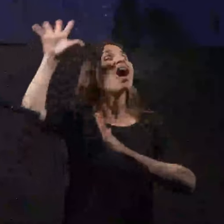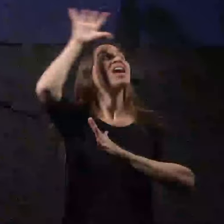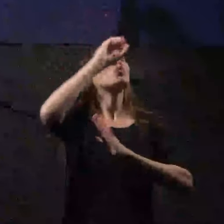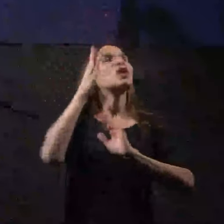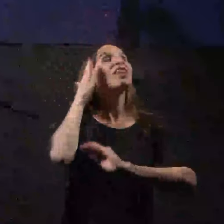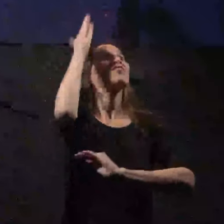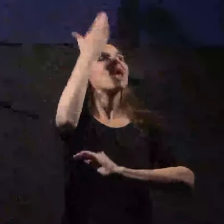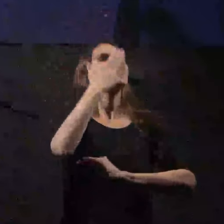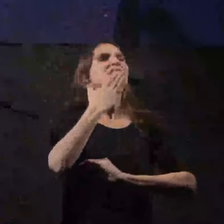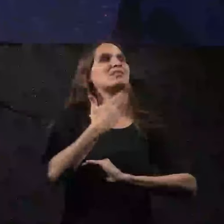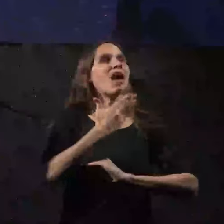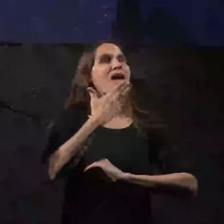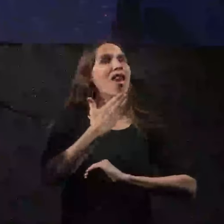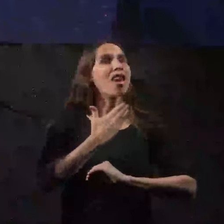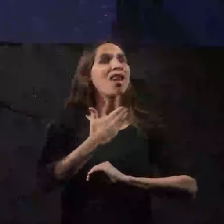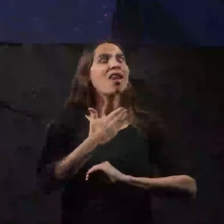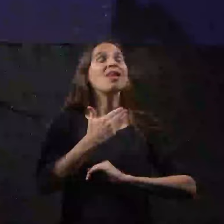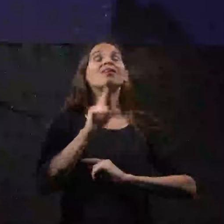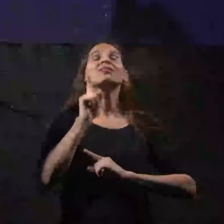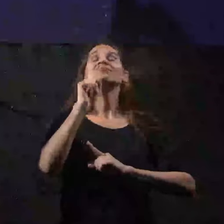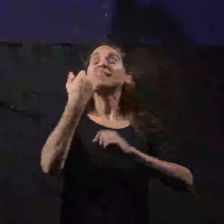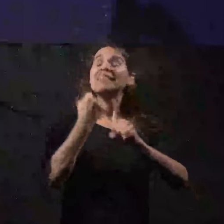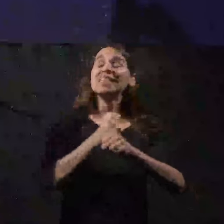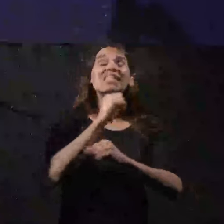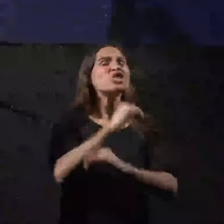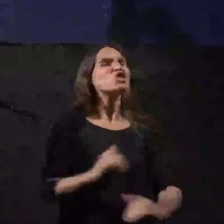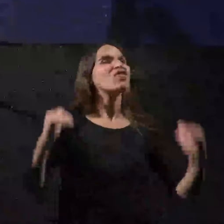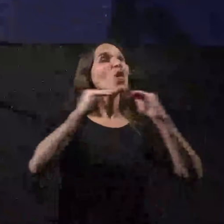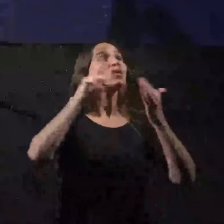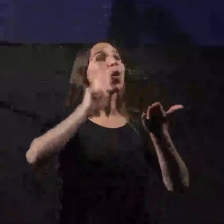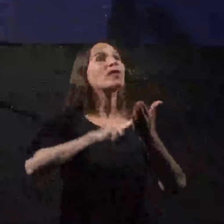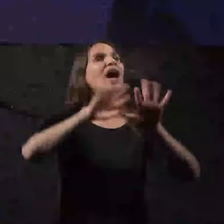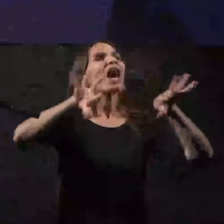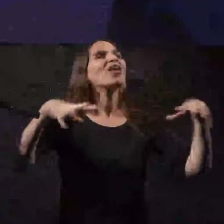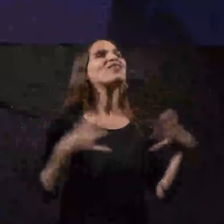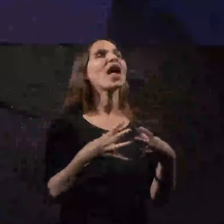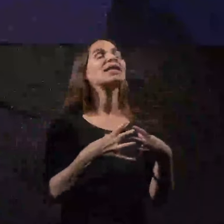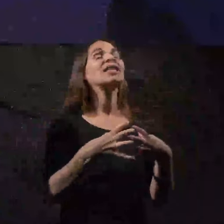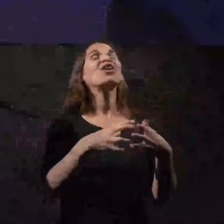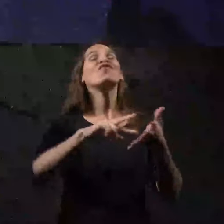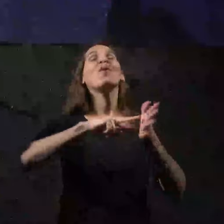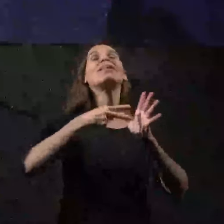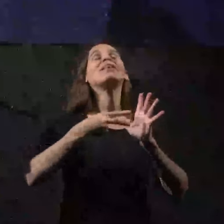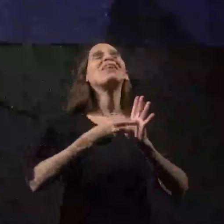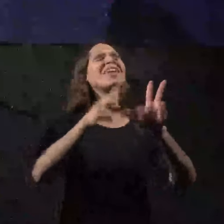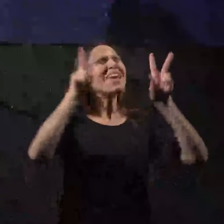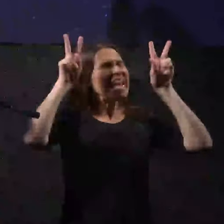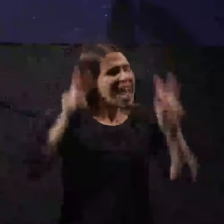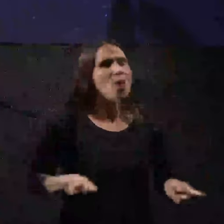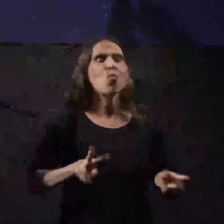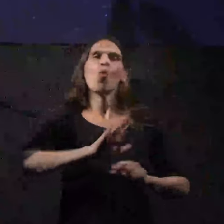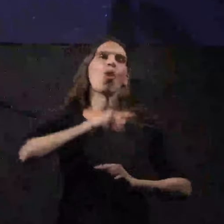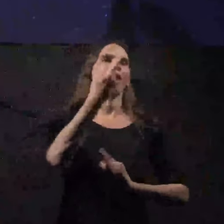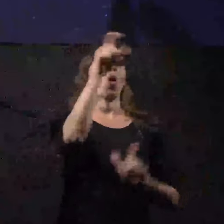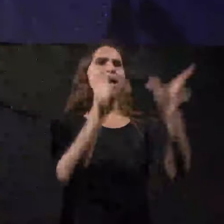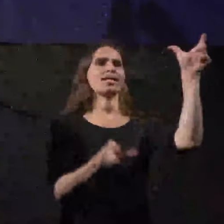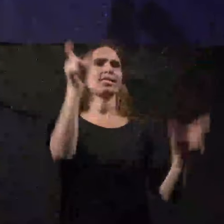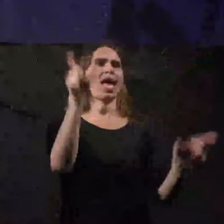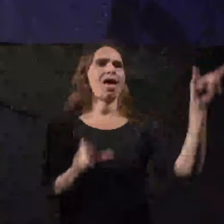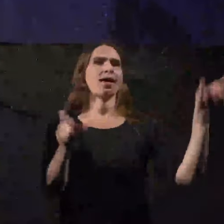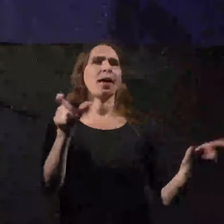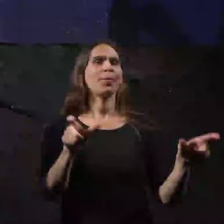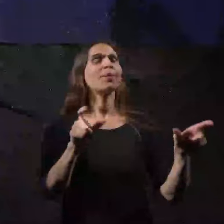של נביא ישראל תקיים שוויון זכויות חברתי ומדיני גמור לכל אזרחיה